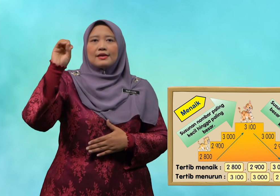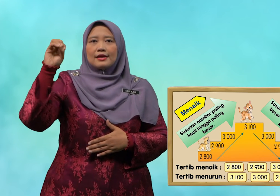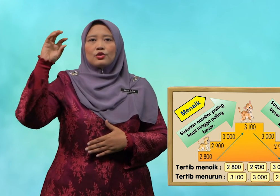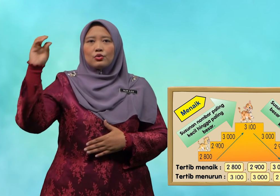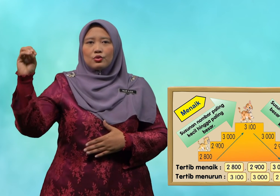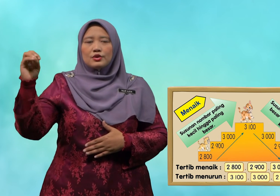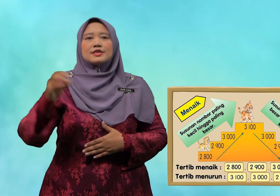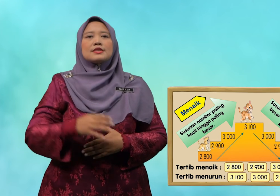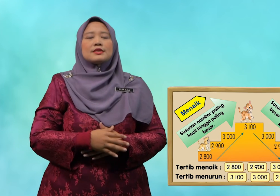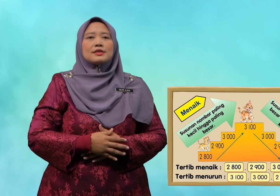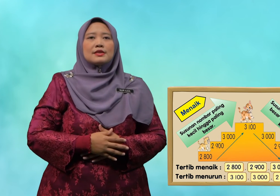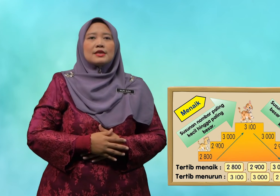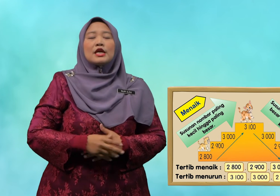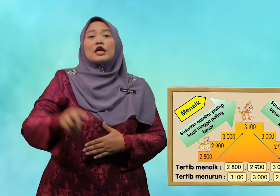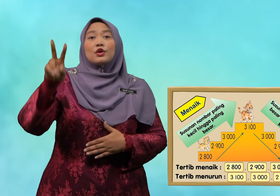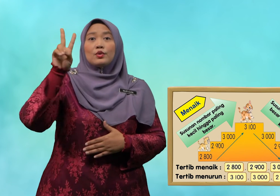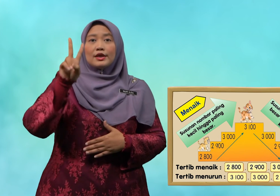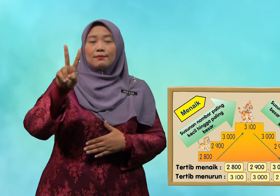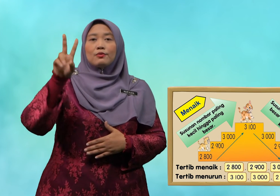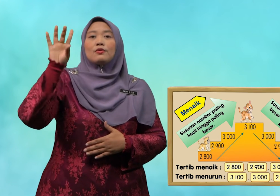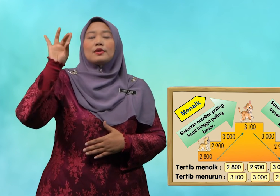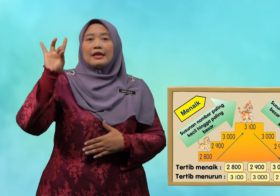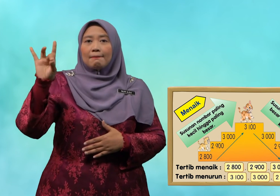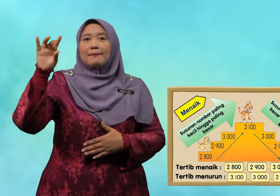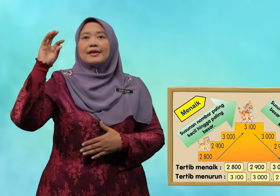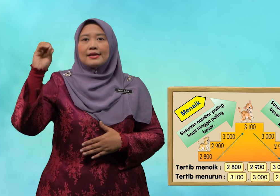2,800